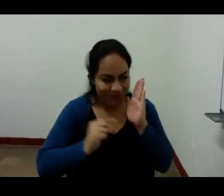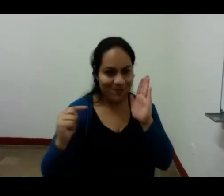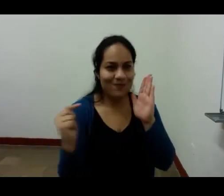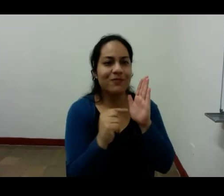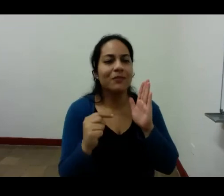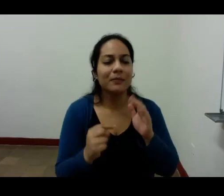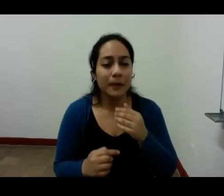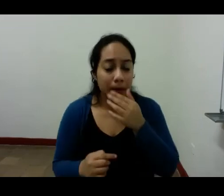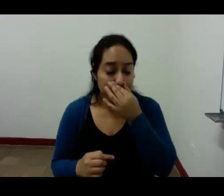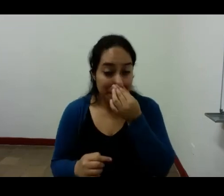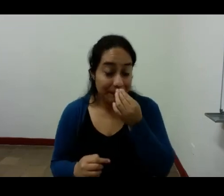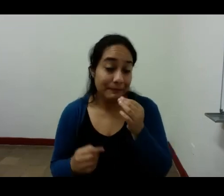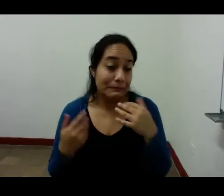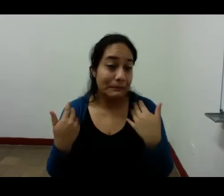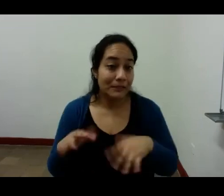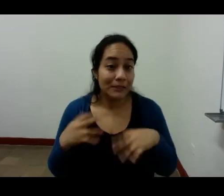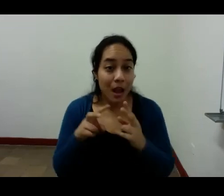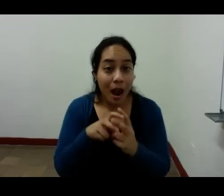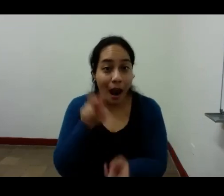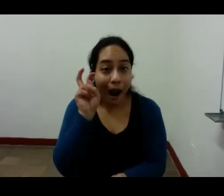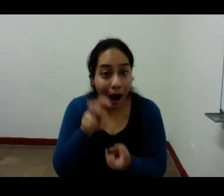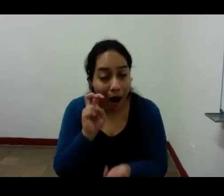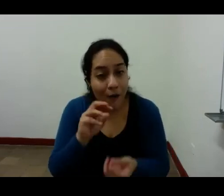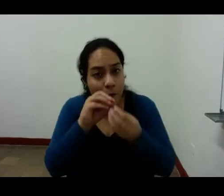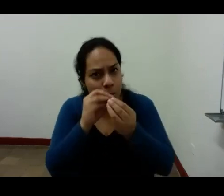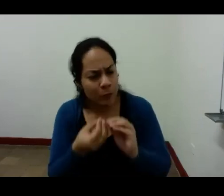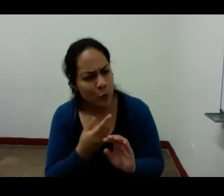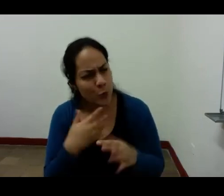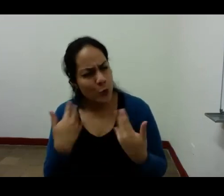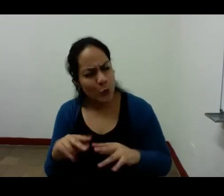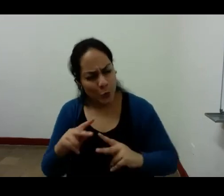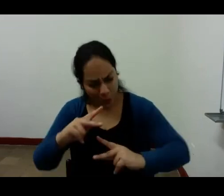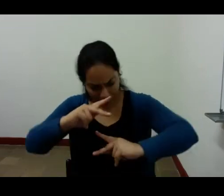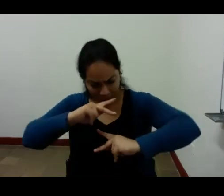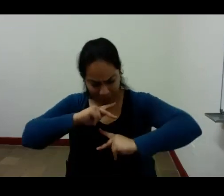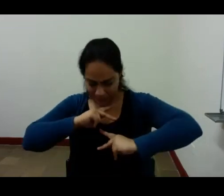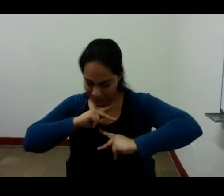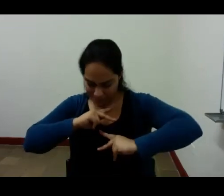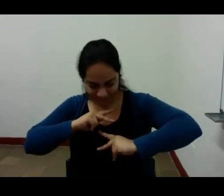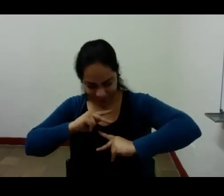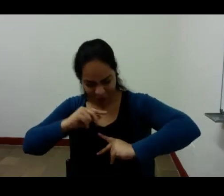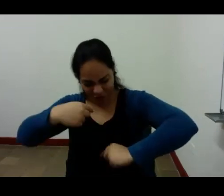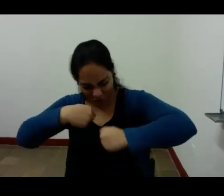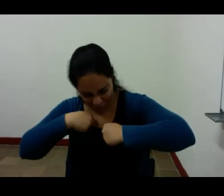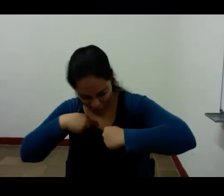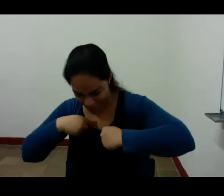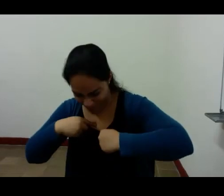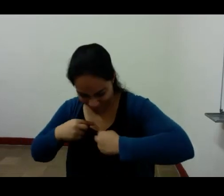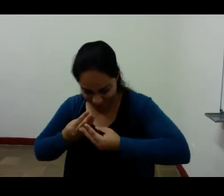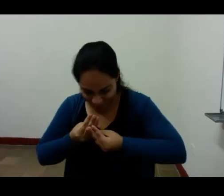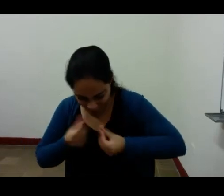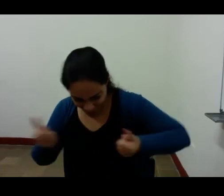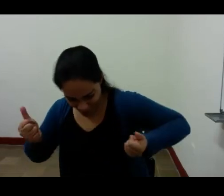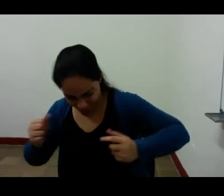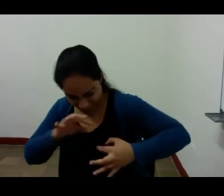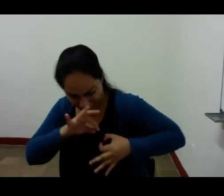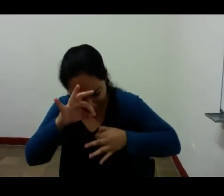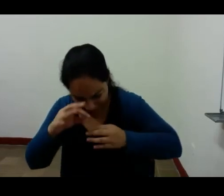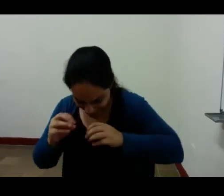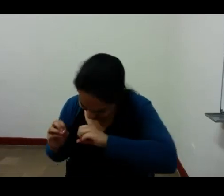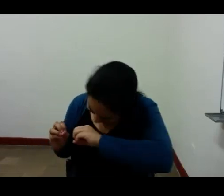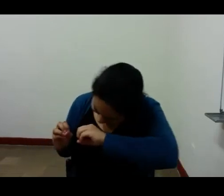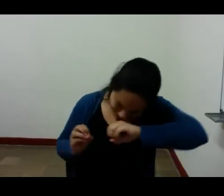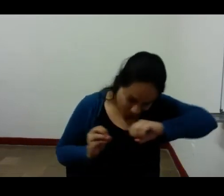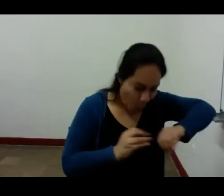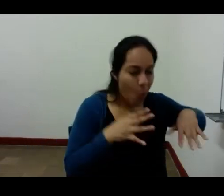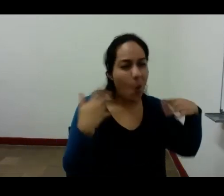es increíble el grado de despersonalización y de pulverización del espíritu a que esto